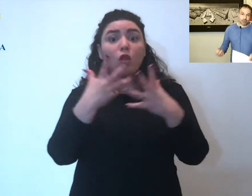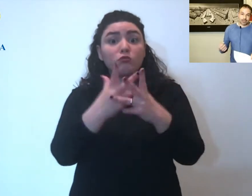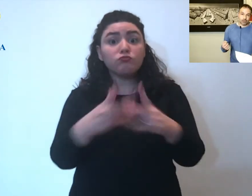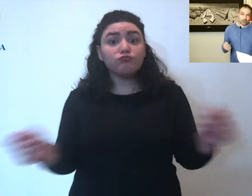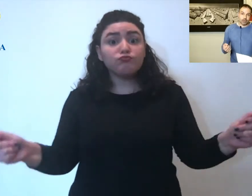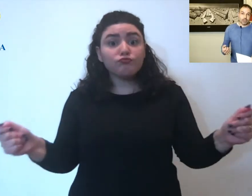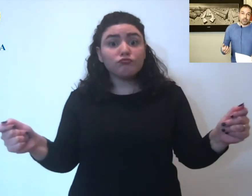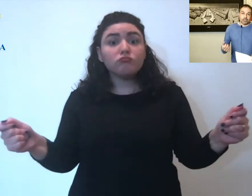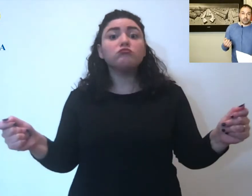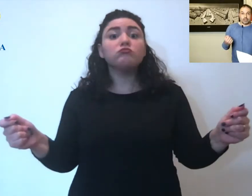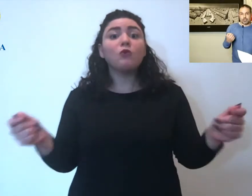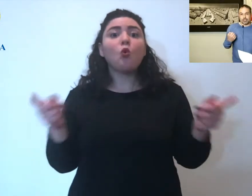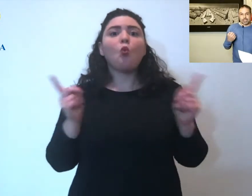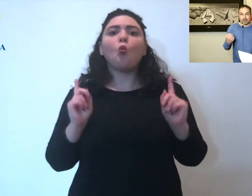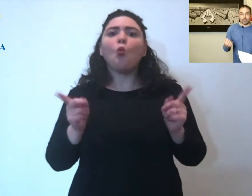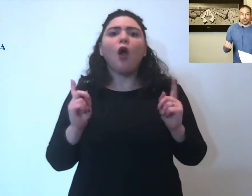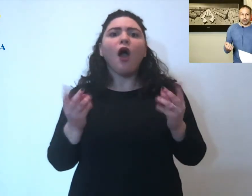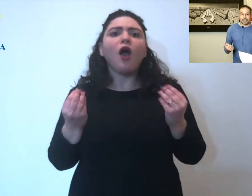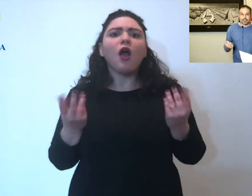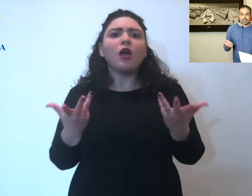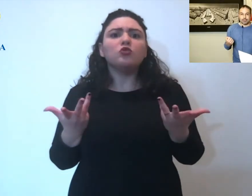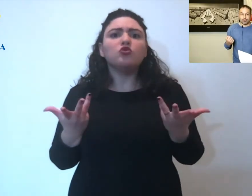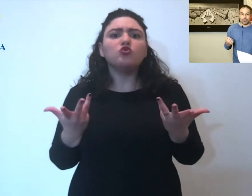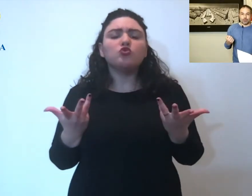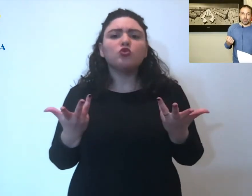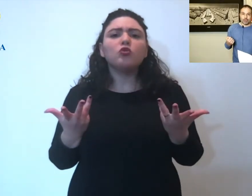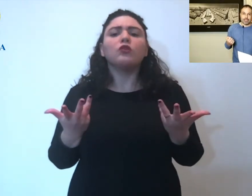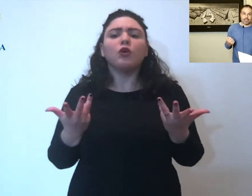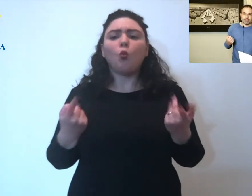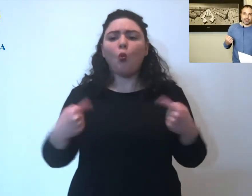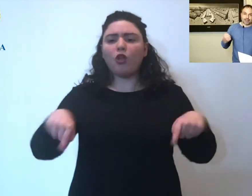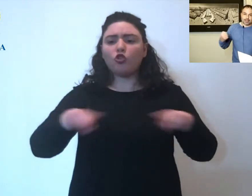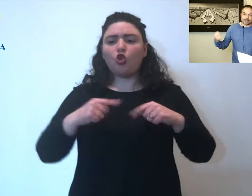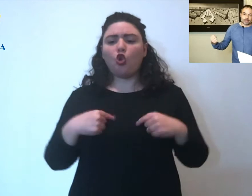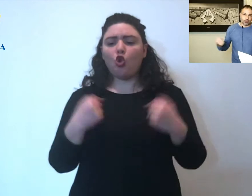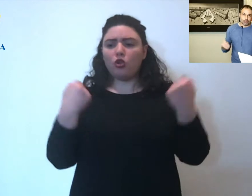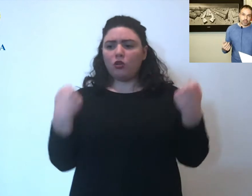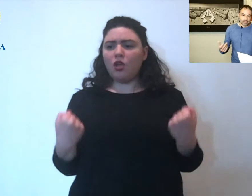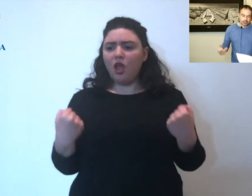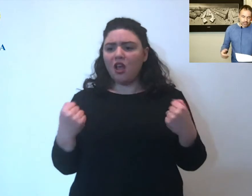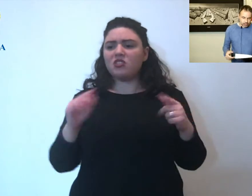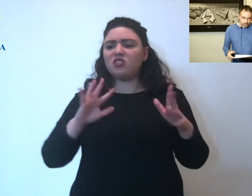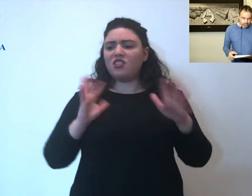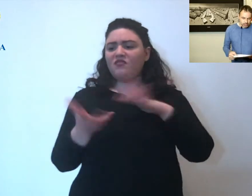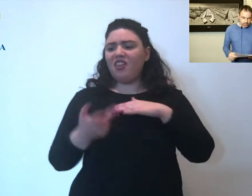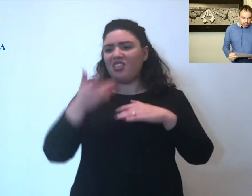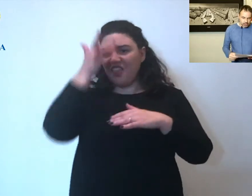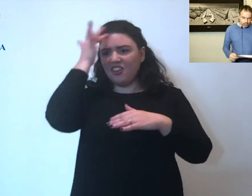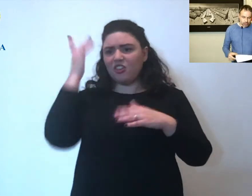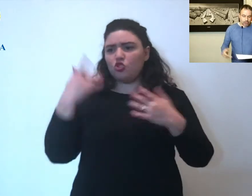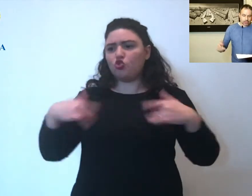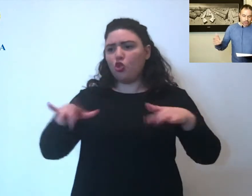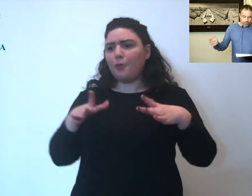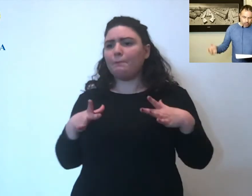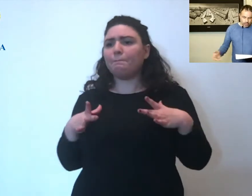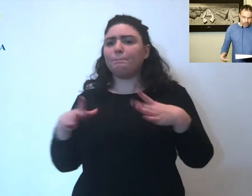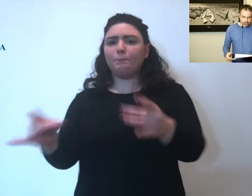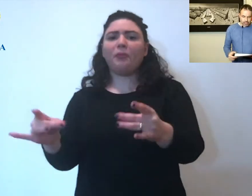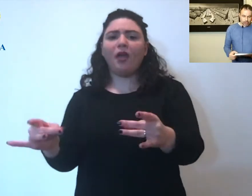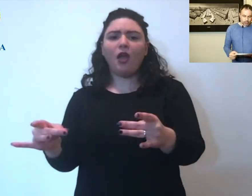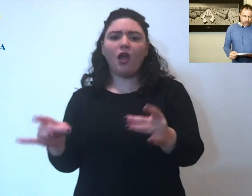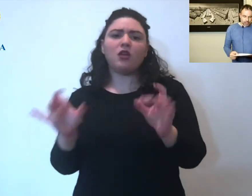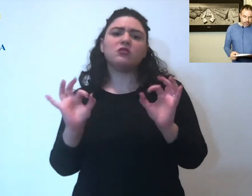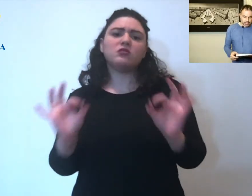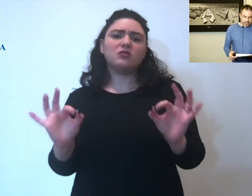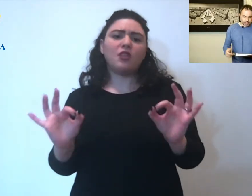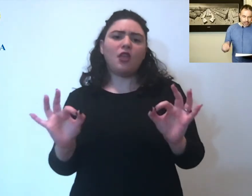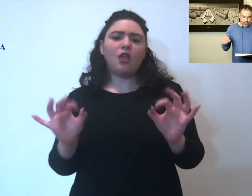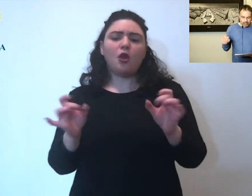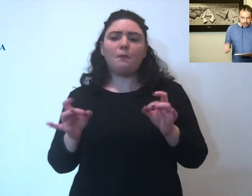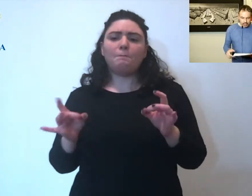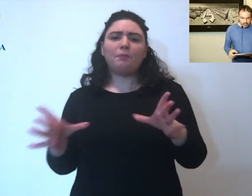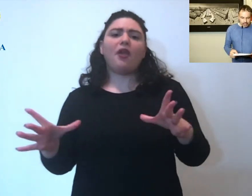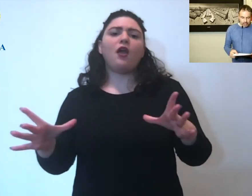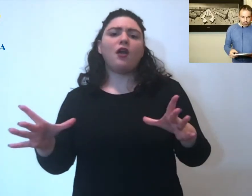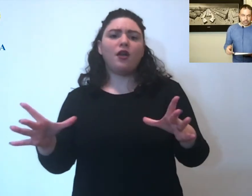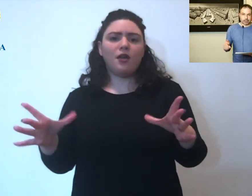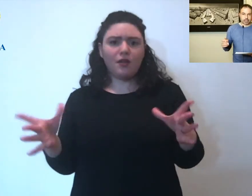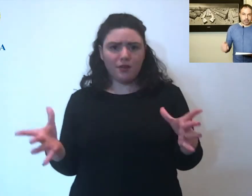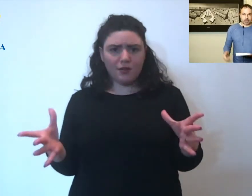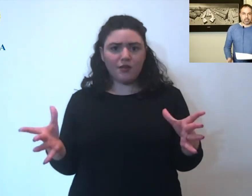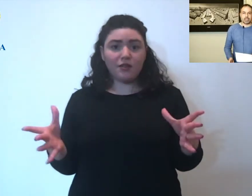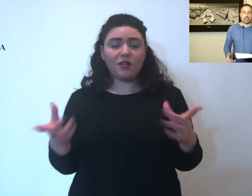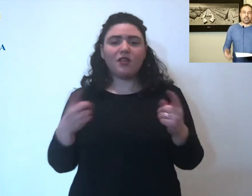sconfigge quando decidiamo di non essere più noi i traghettatori del virus stesso, con i nostri comportamenti,